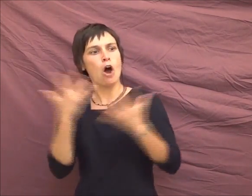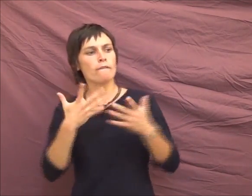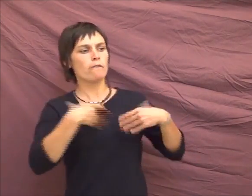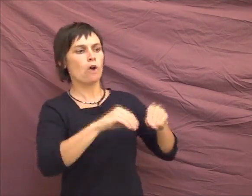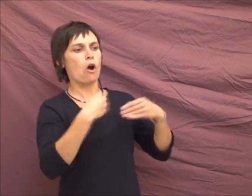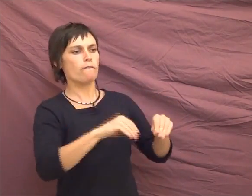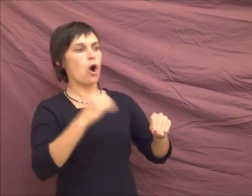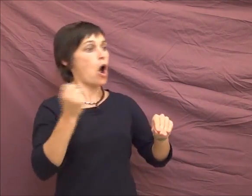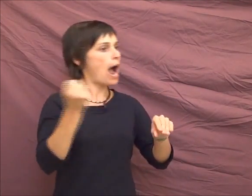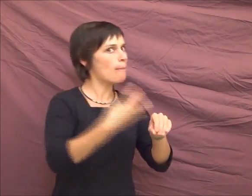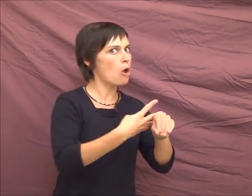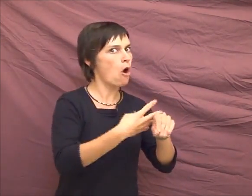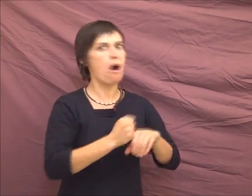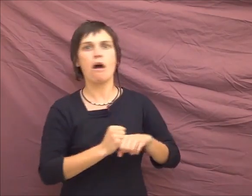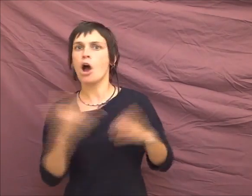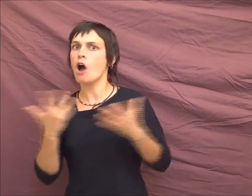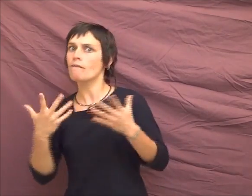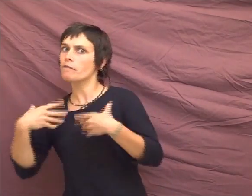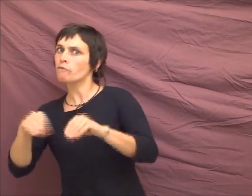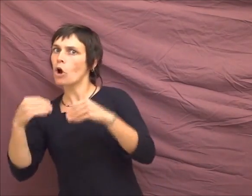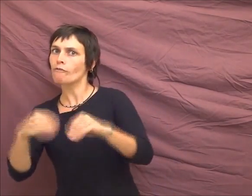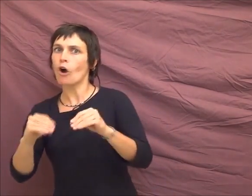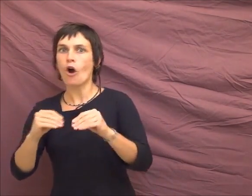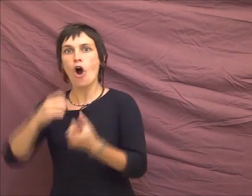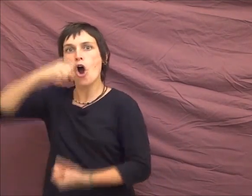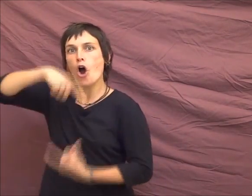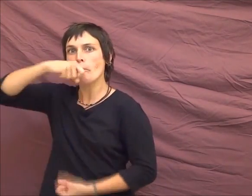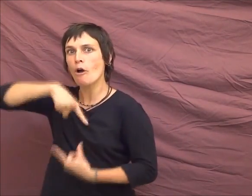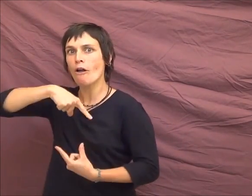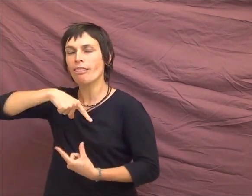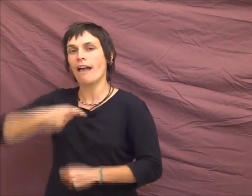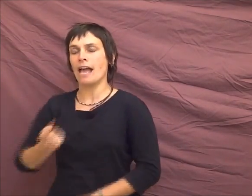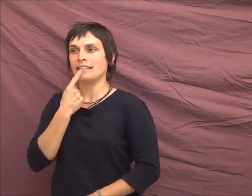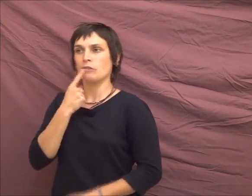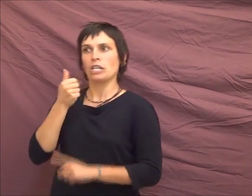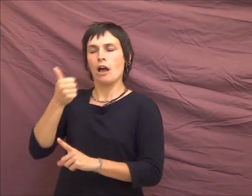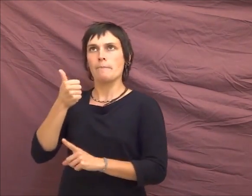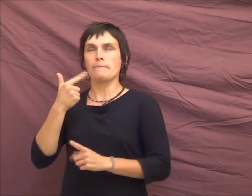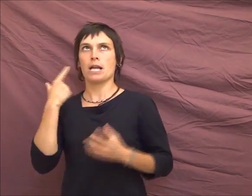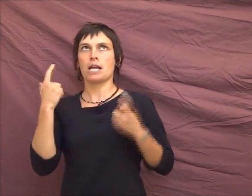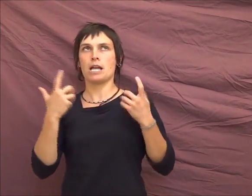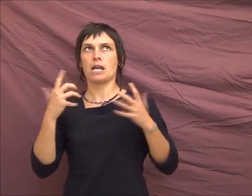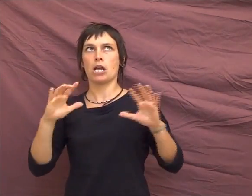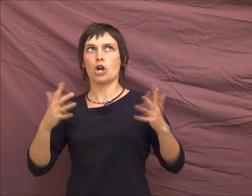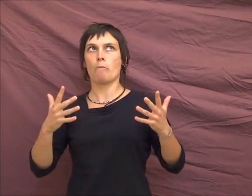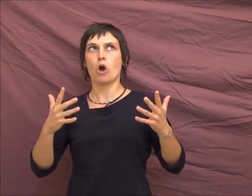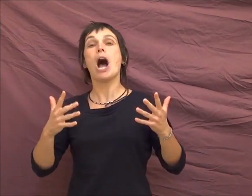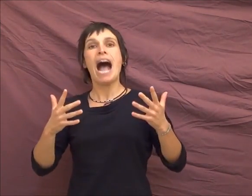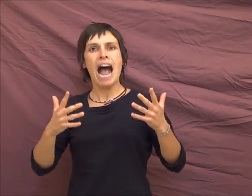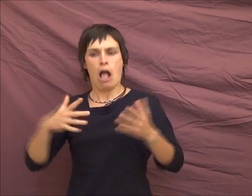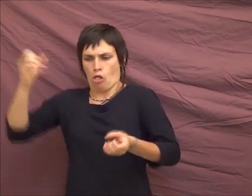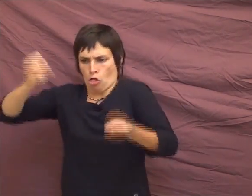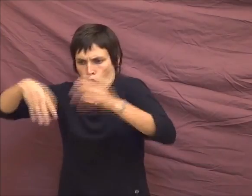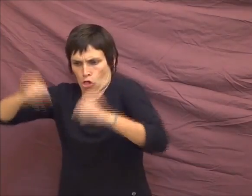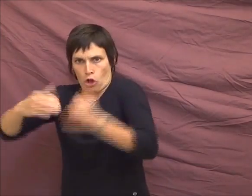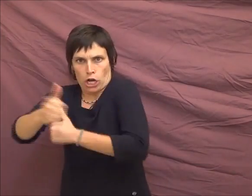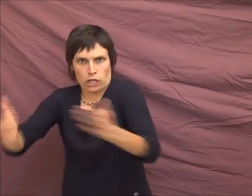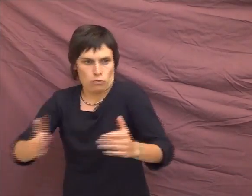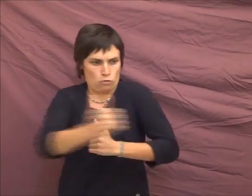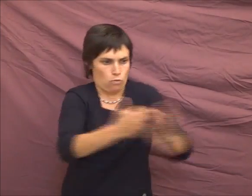ou leurs hormones. Et donc là, ils vont donner des chiffres complètement hallucinants. Ils vont mettre tout, tout, tout là. Alors, pour les sourds, ils vont mettre